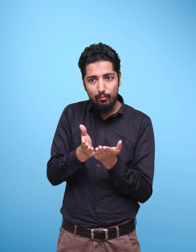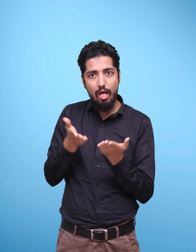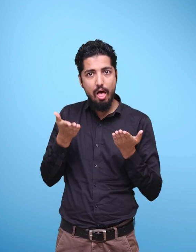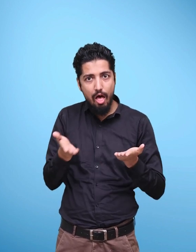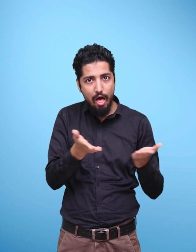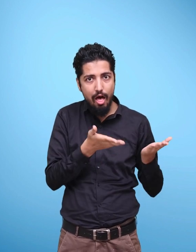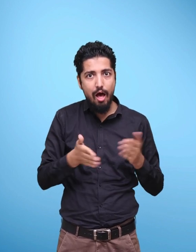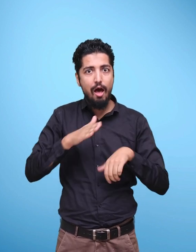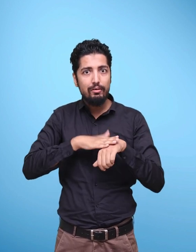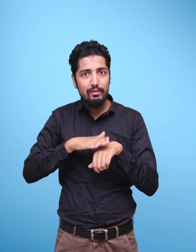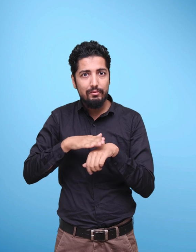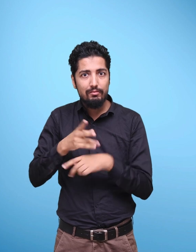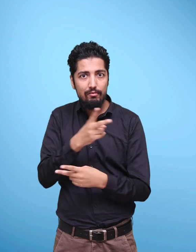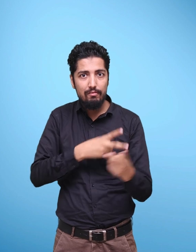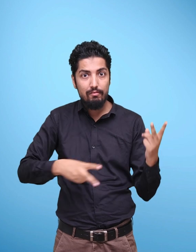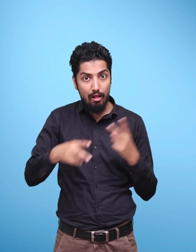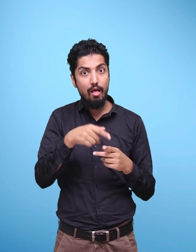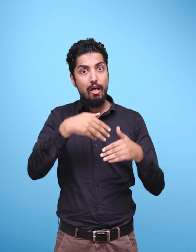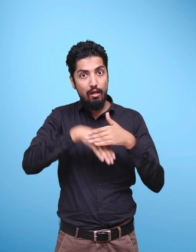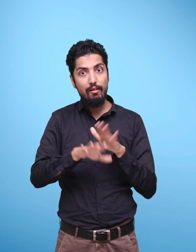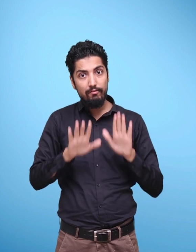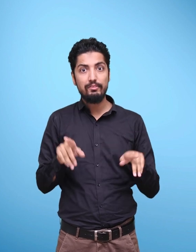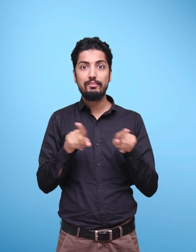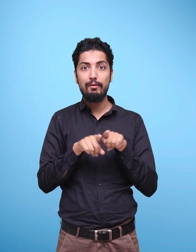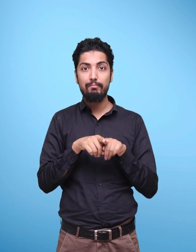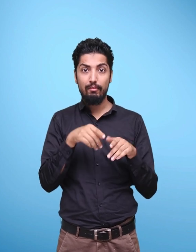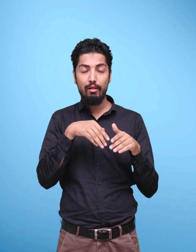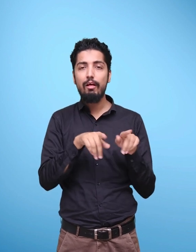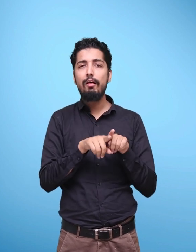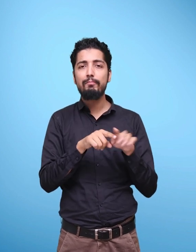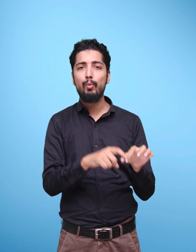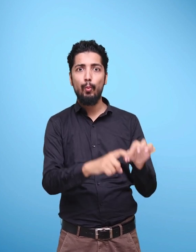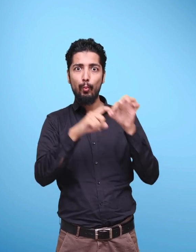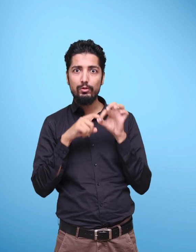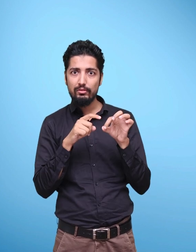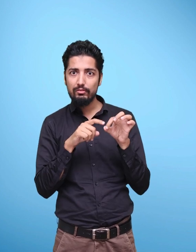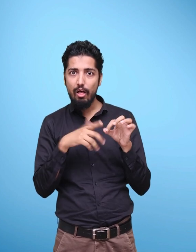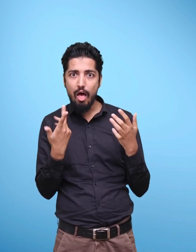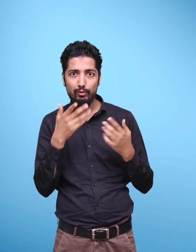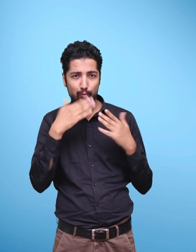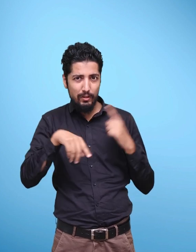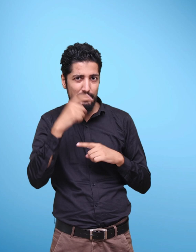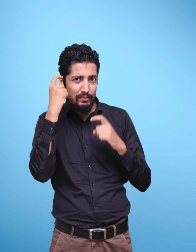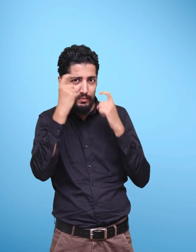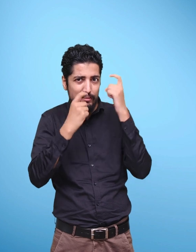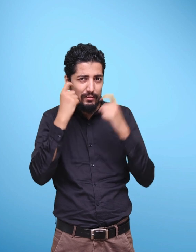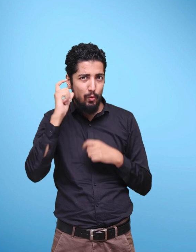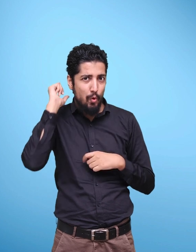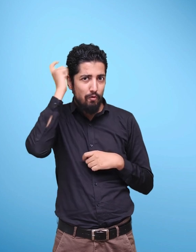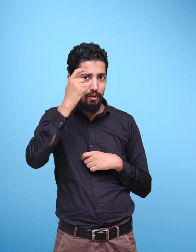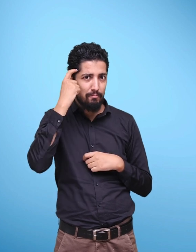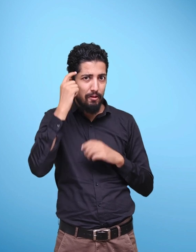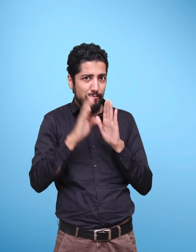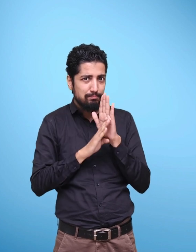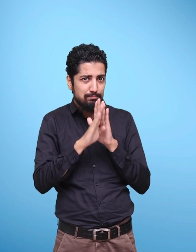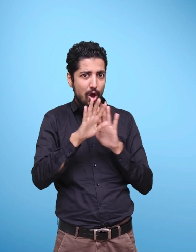that will help children develop critical thinking and problem-solving abilities. Besides, the textbook has rich subject